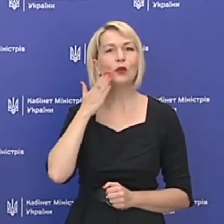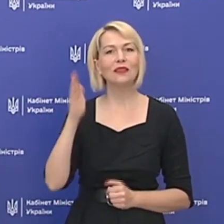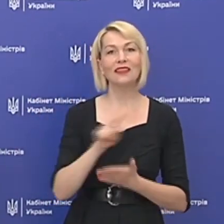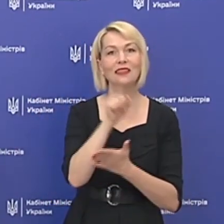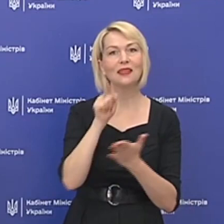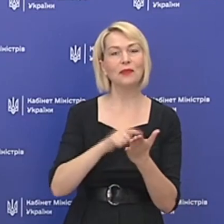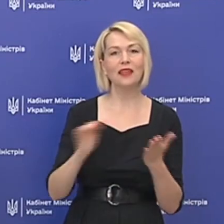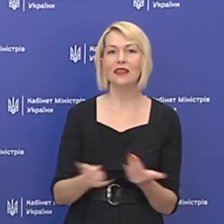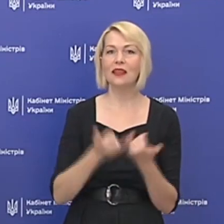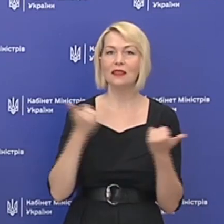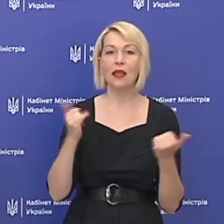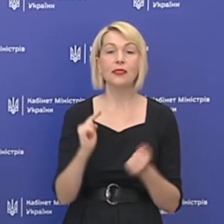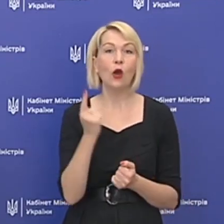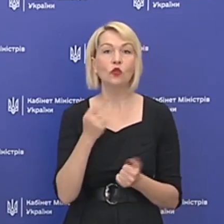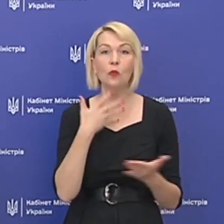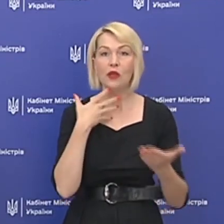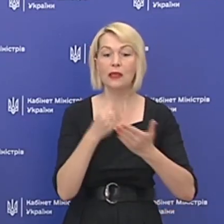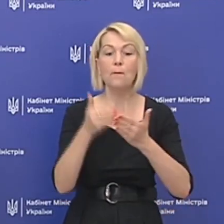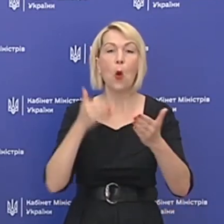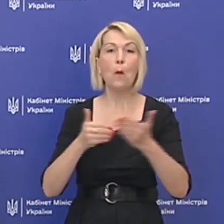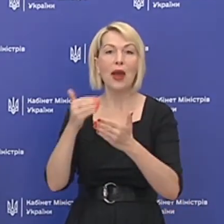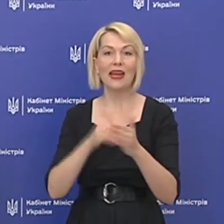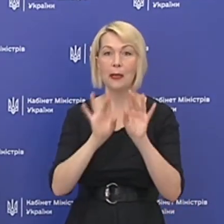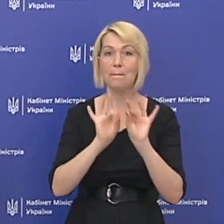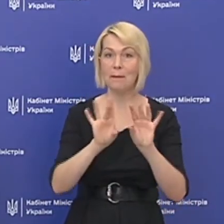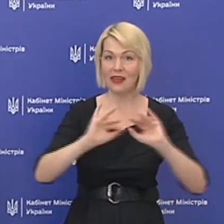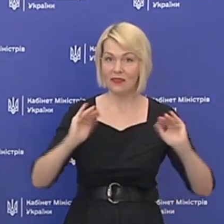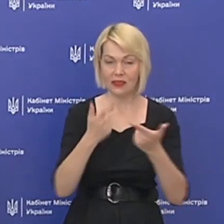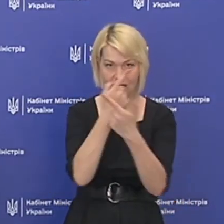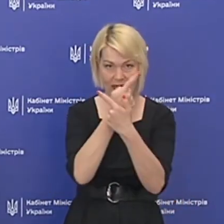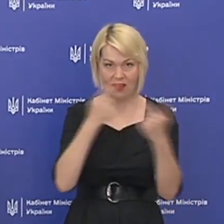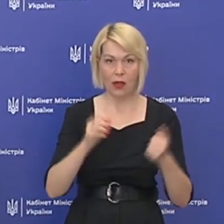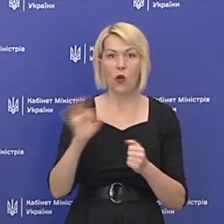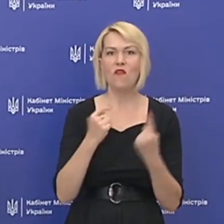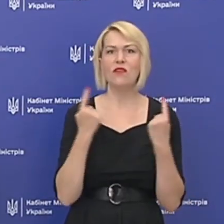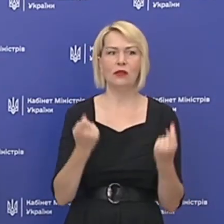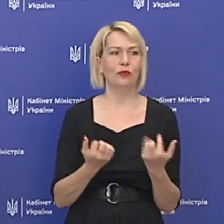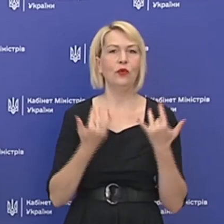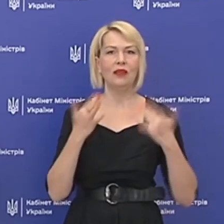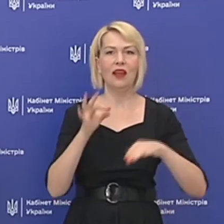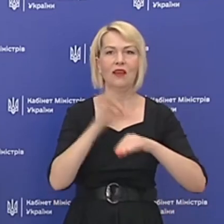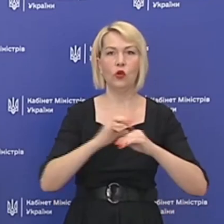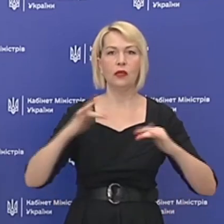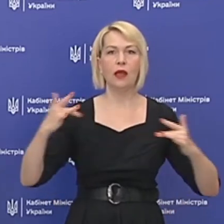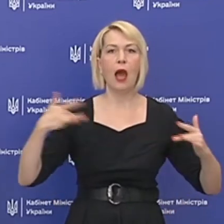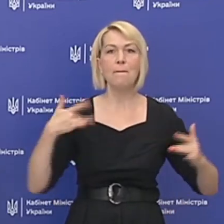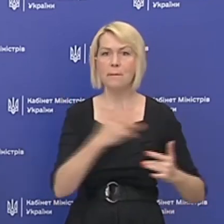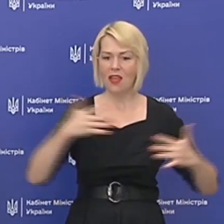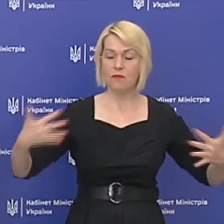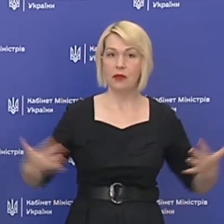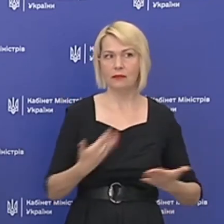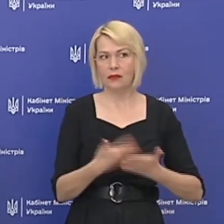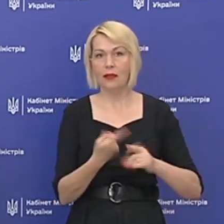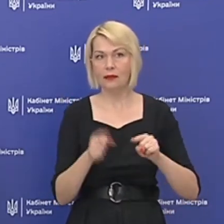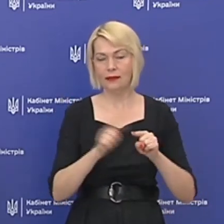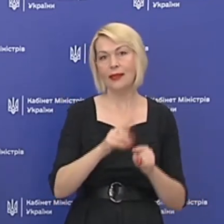запитання на сьогодні. На одному із своїх попередніх прифінгів ви заявили про велику кількість хворих на пневмонію. Здавалося б,